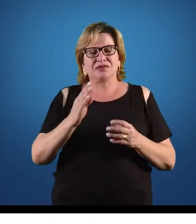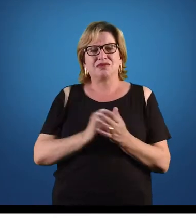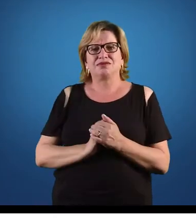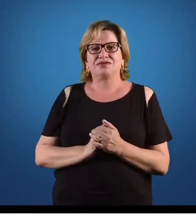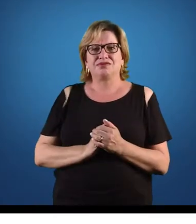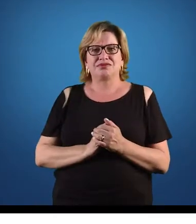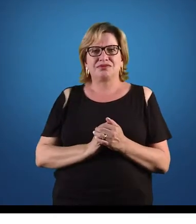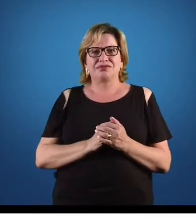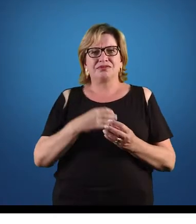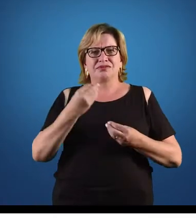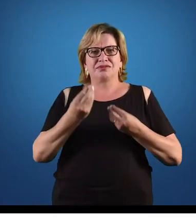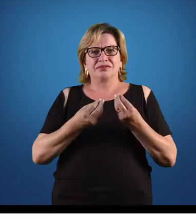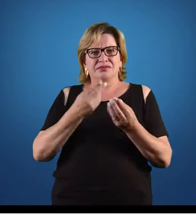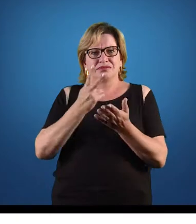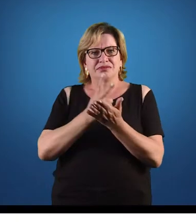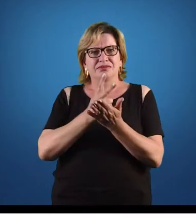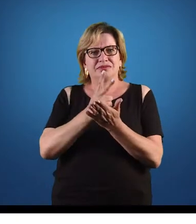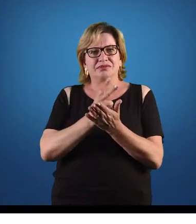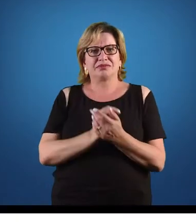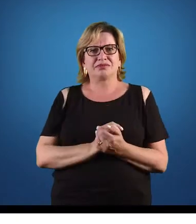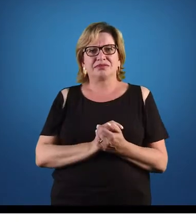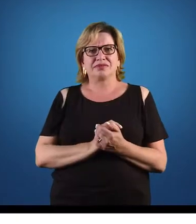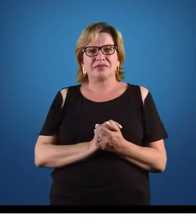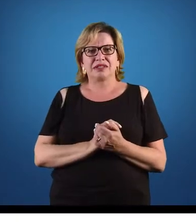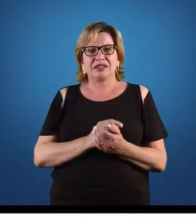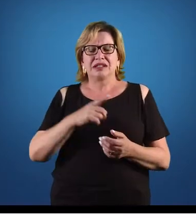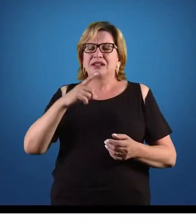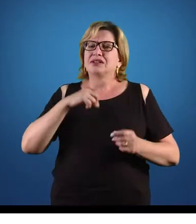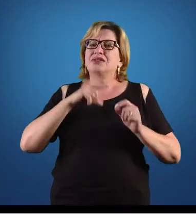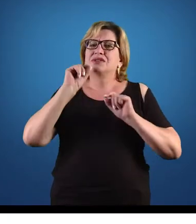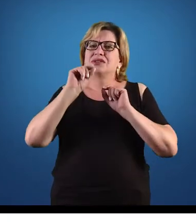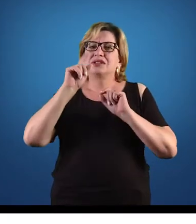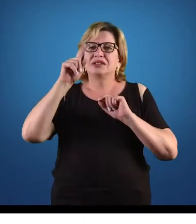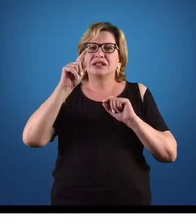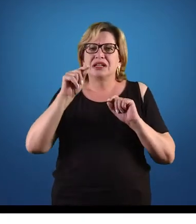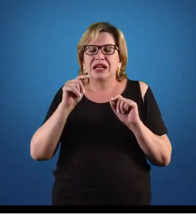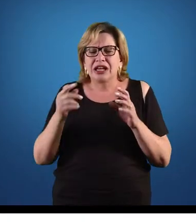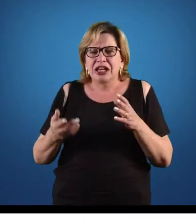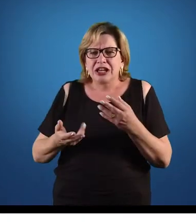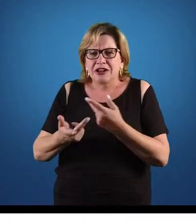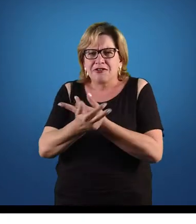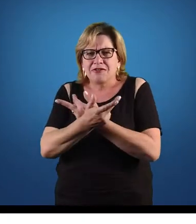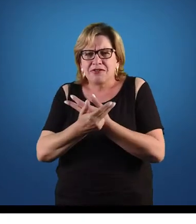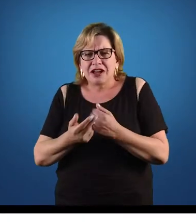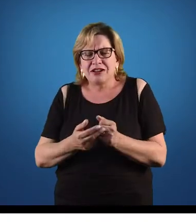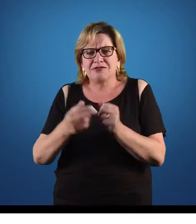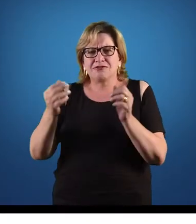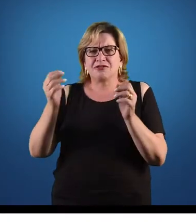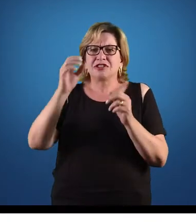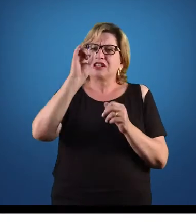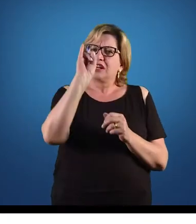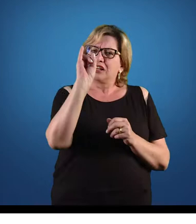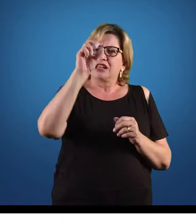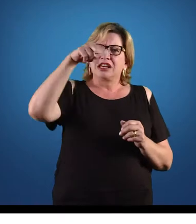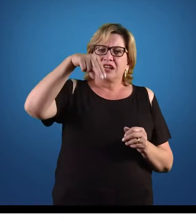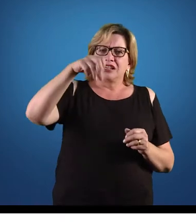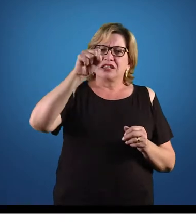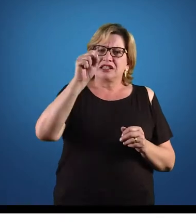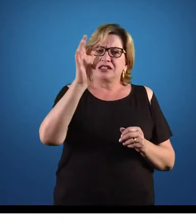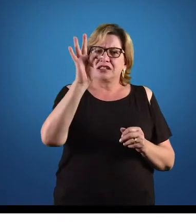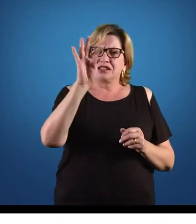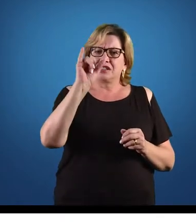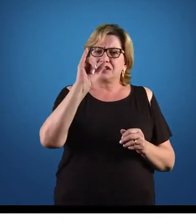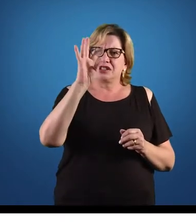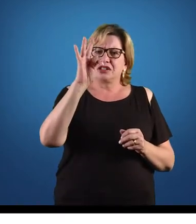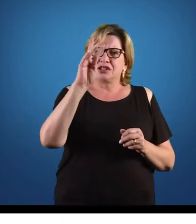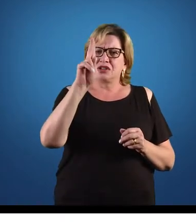Então, constitui-se esse conjunto de instituições que são criadas